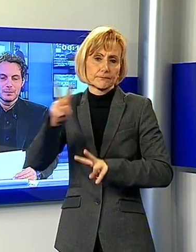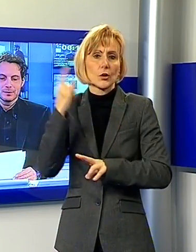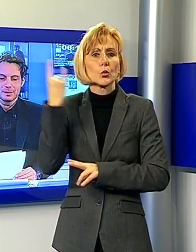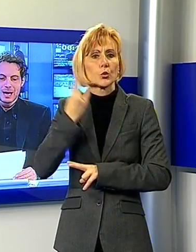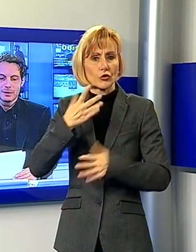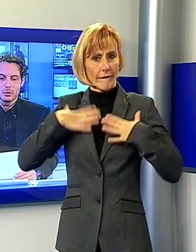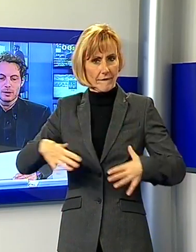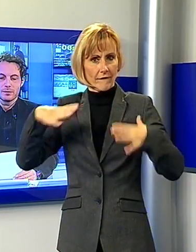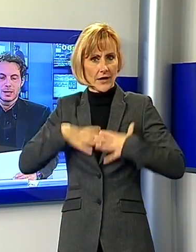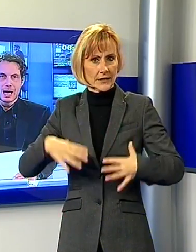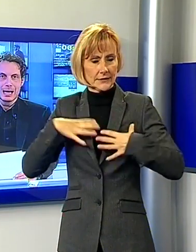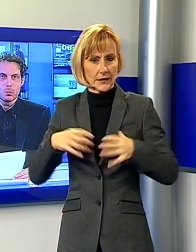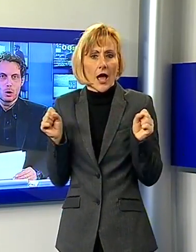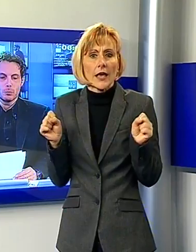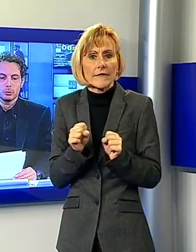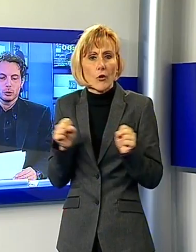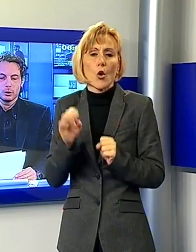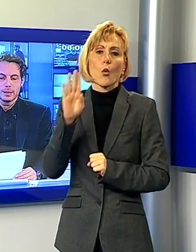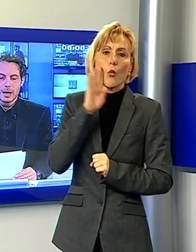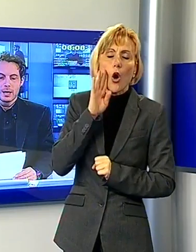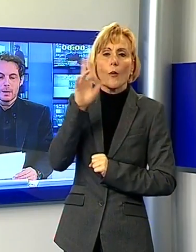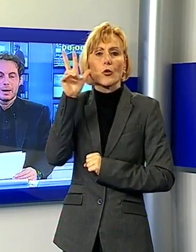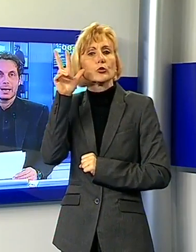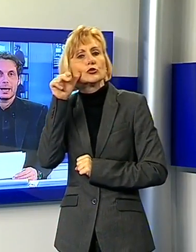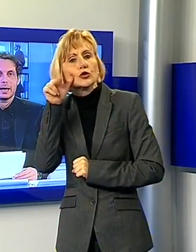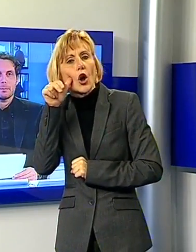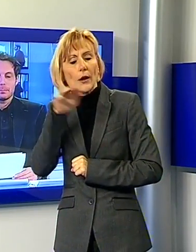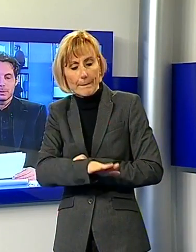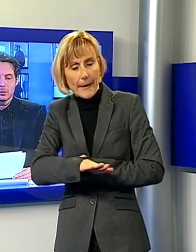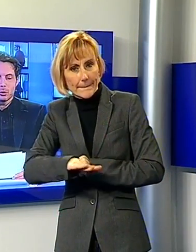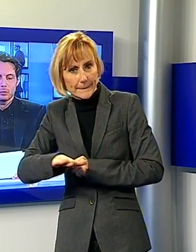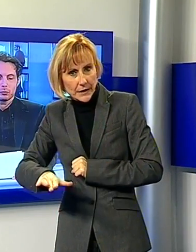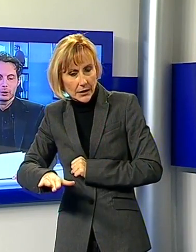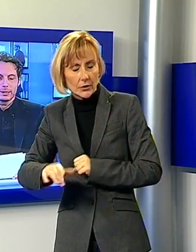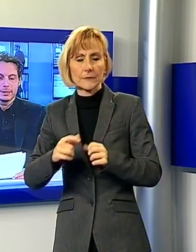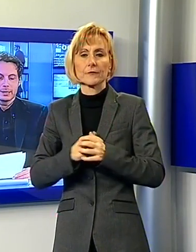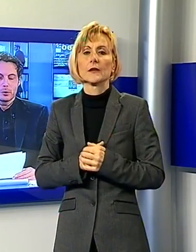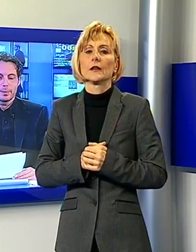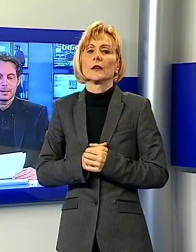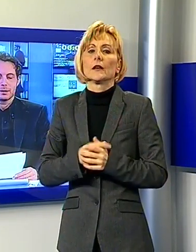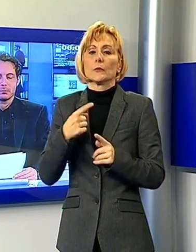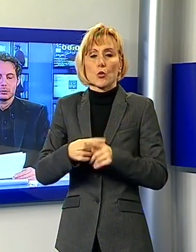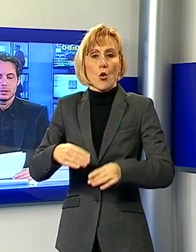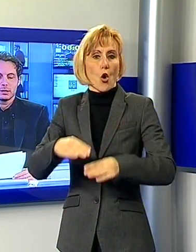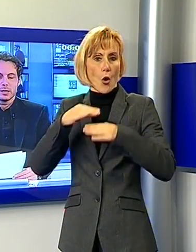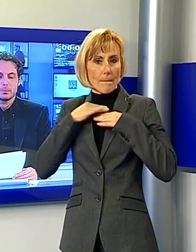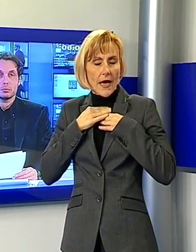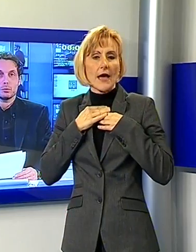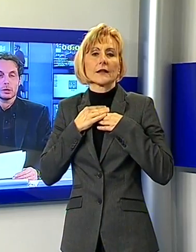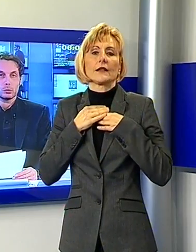vestiario invernale. Uomo, donna ma anche bambino sono gradite anche coperte, imbottiti e piumoni. Tutto